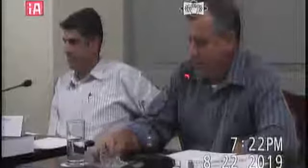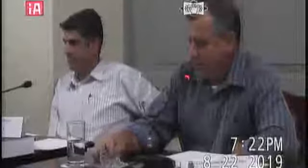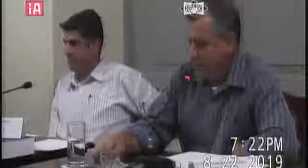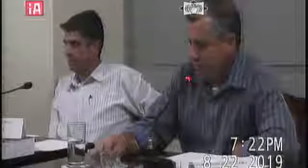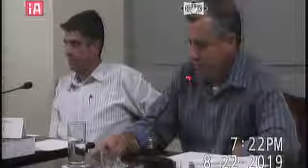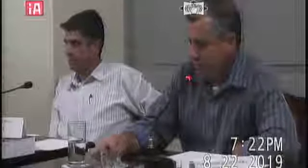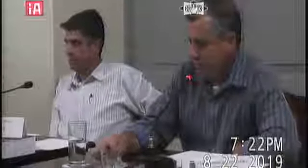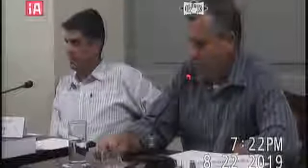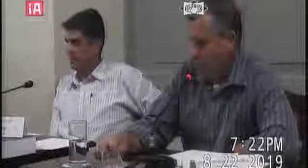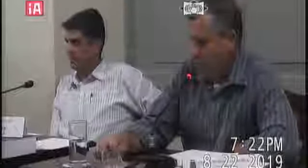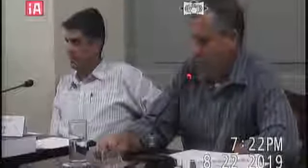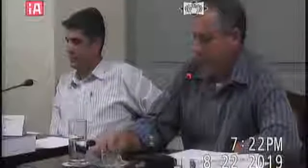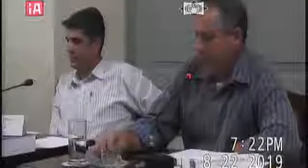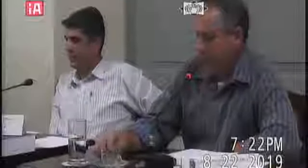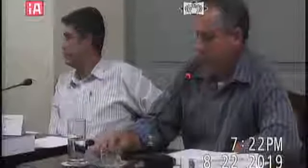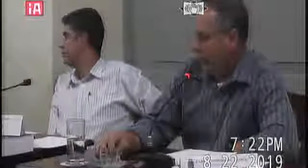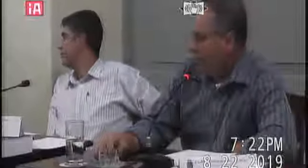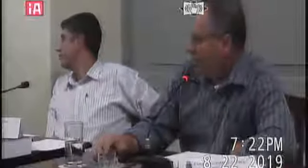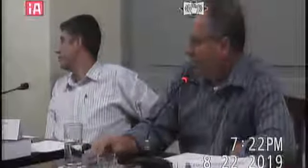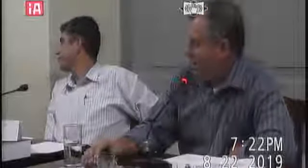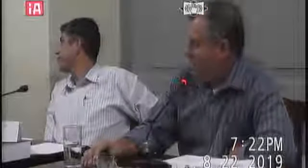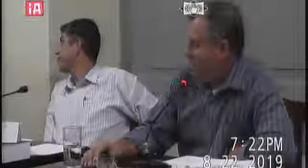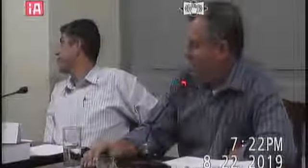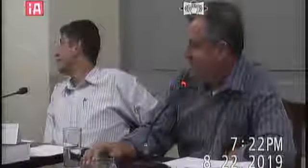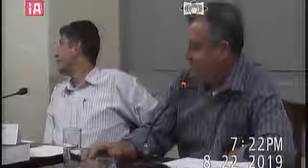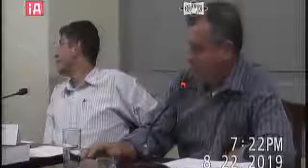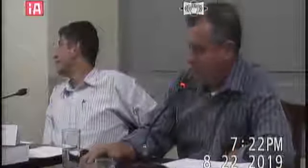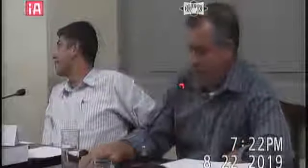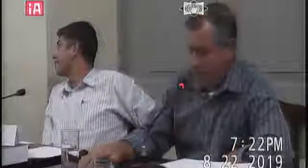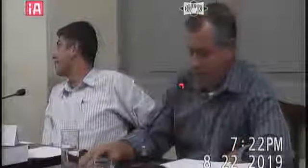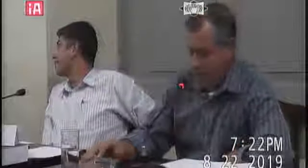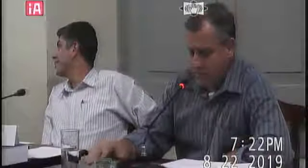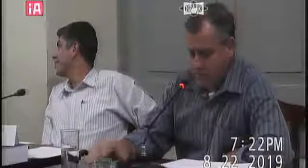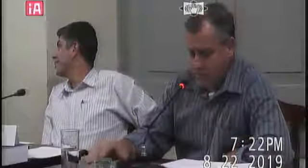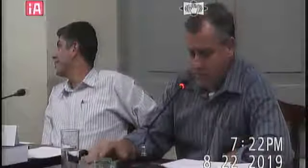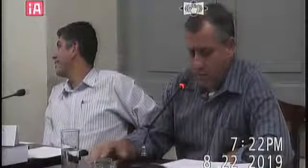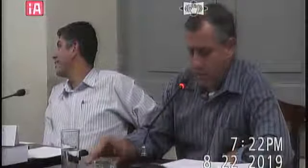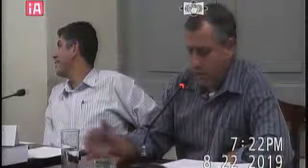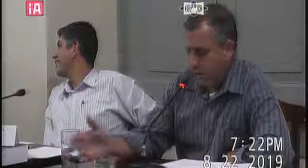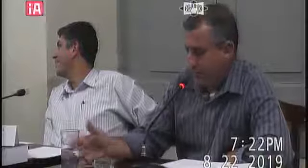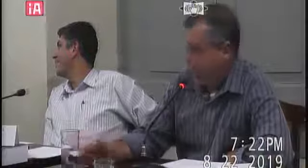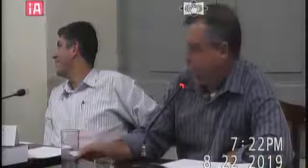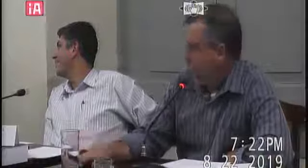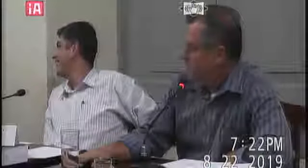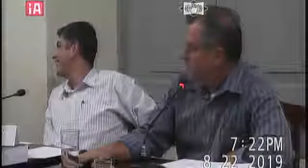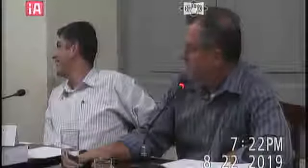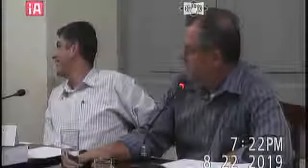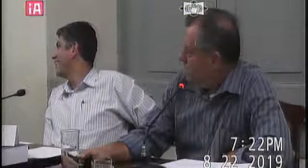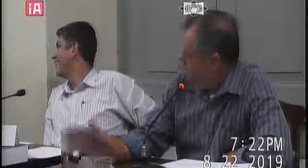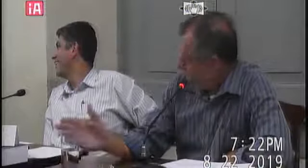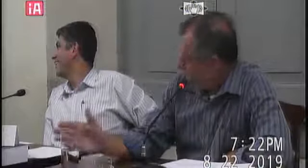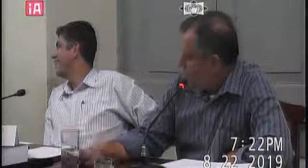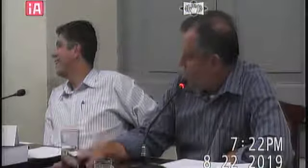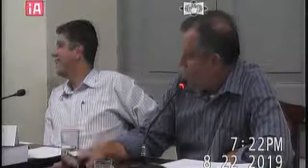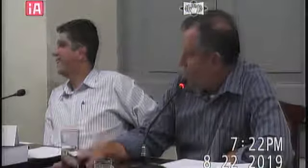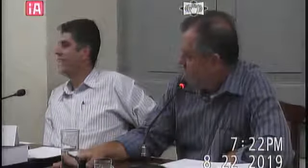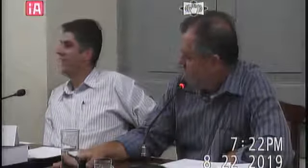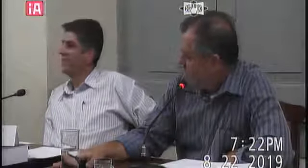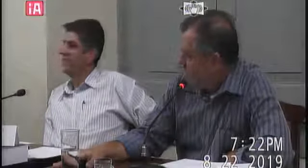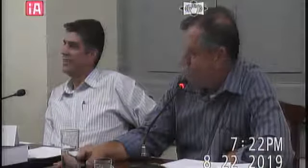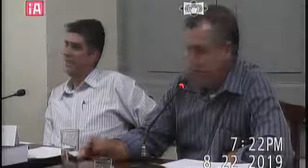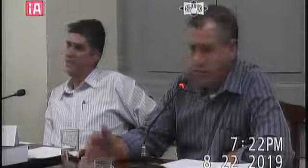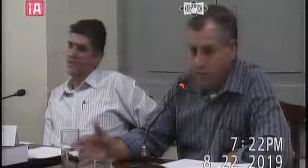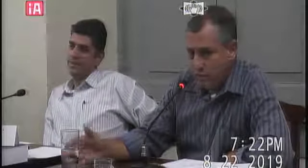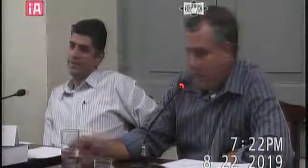presidente eu não tenho nenhuma pergunta a fazer né só mesmo elogiar a